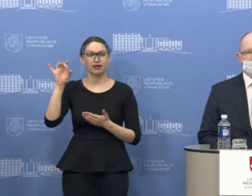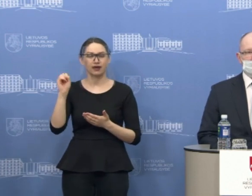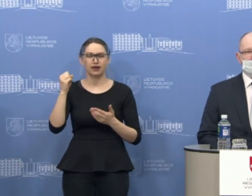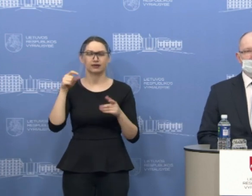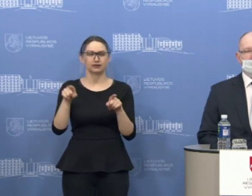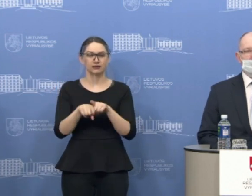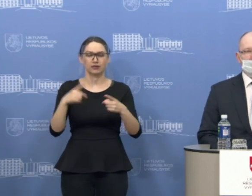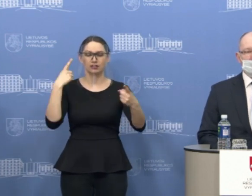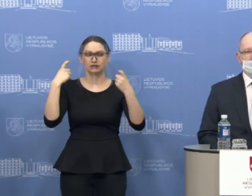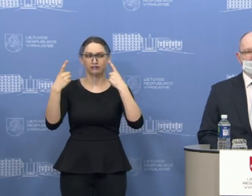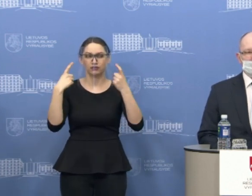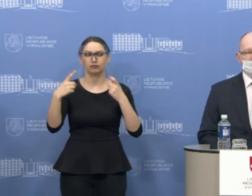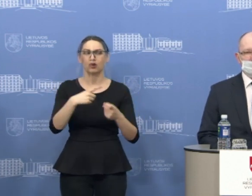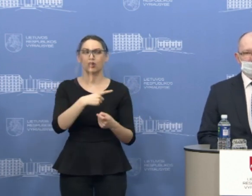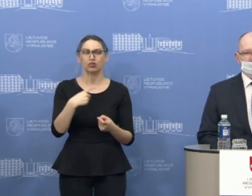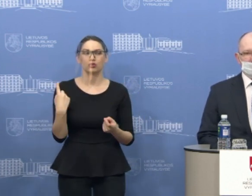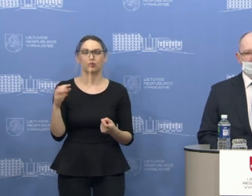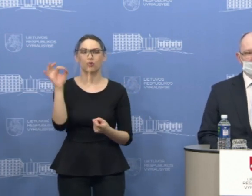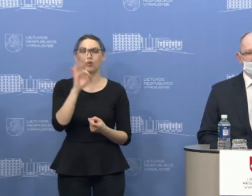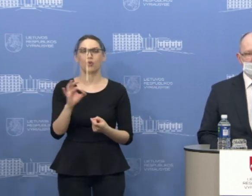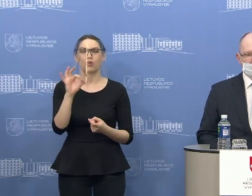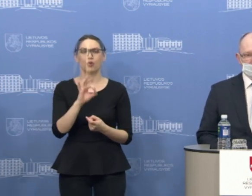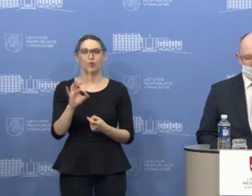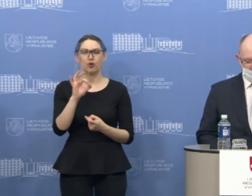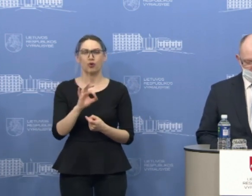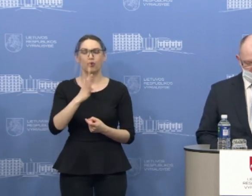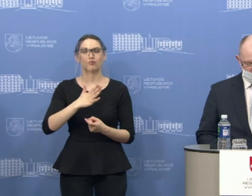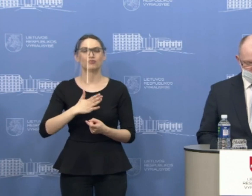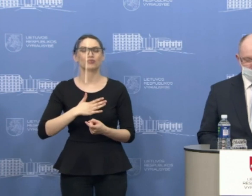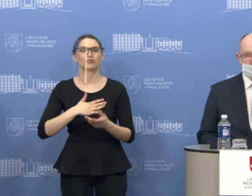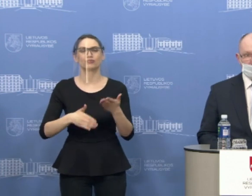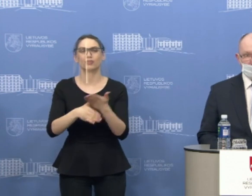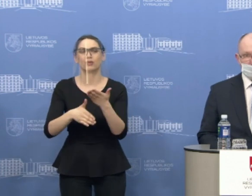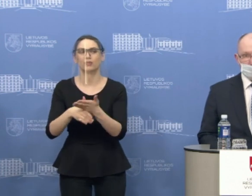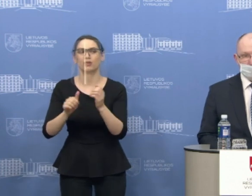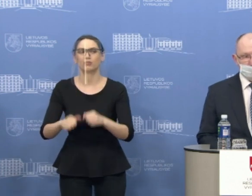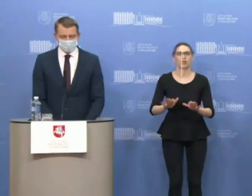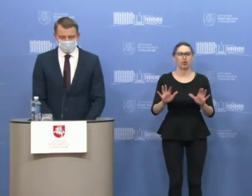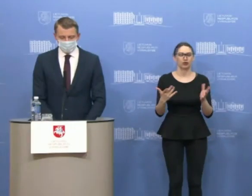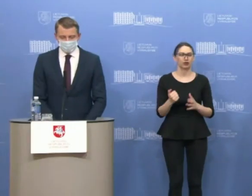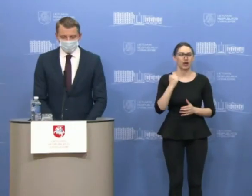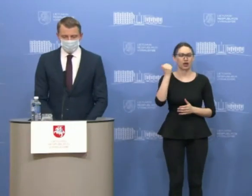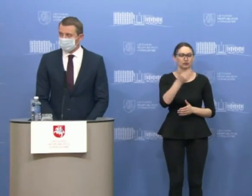rasite informaciją apie esamas ir ateinančias mūsų priemonės. Ačiū.